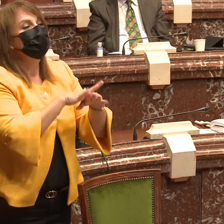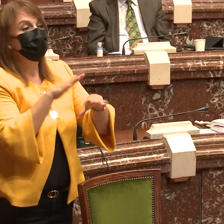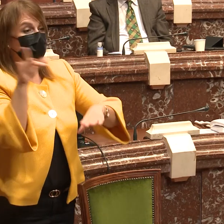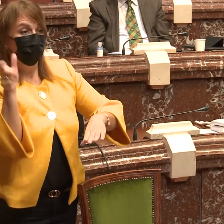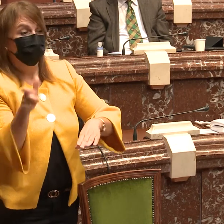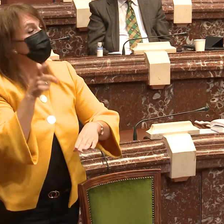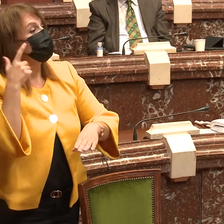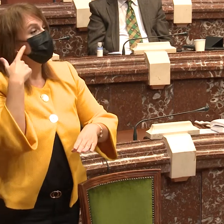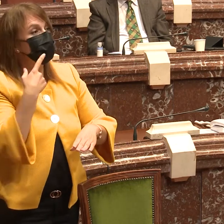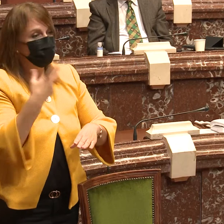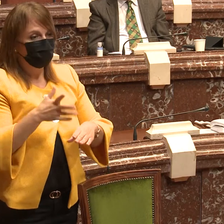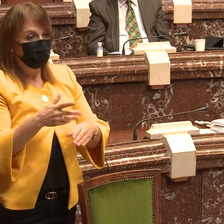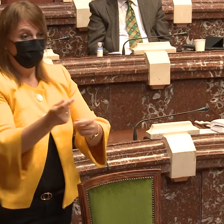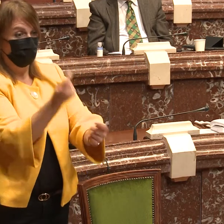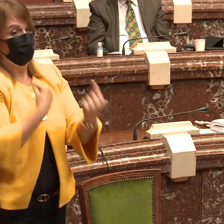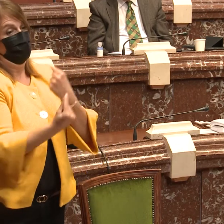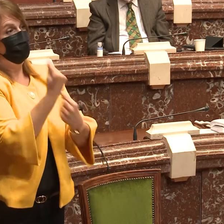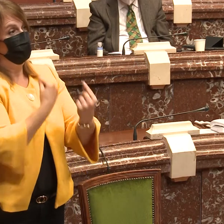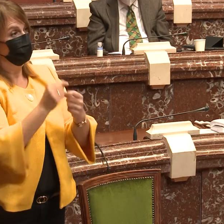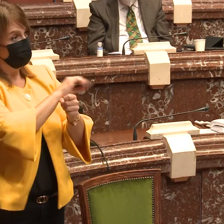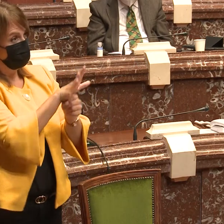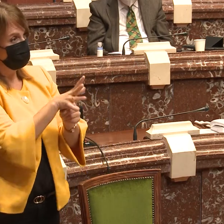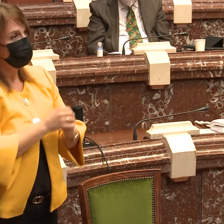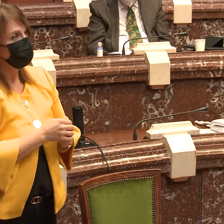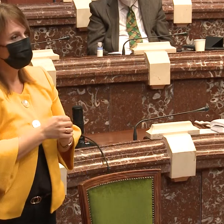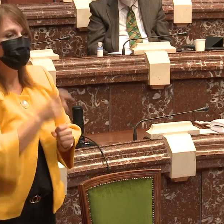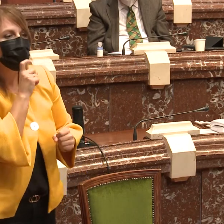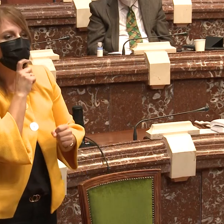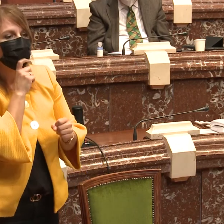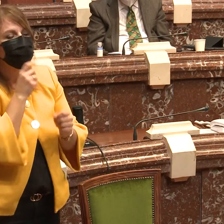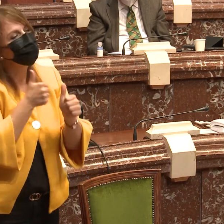Por ejemplo, ahora, en esta época que estamos pasando, esta pandemia,